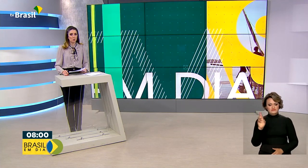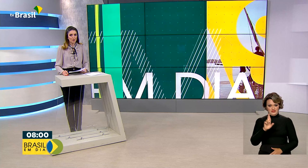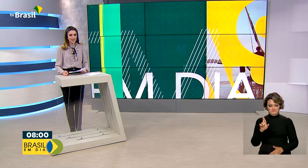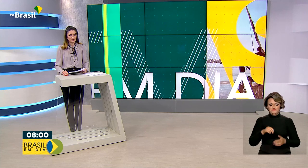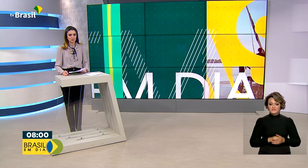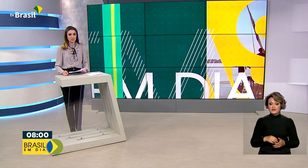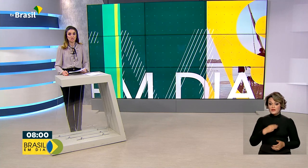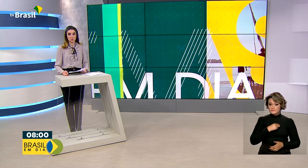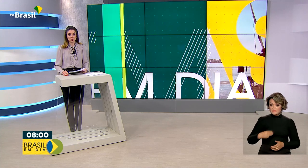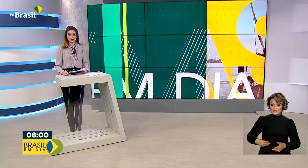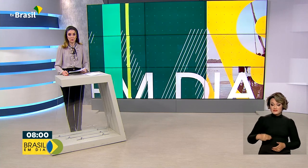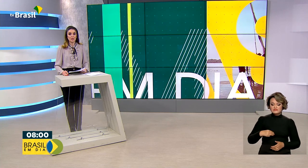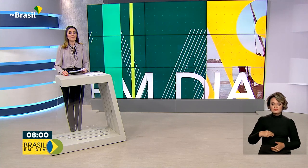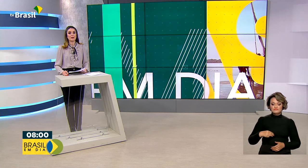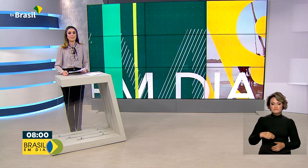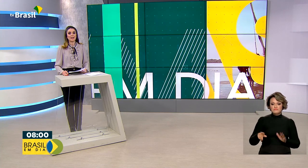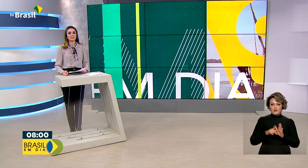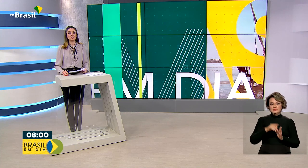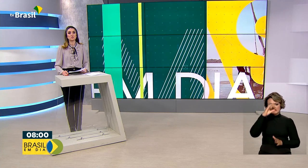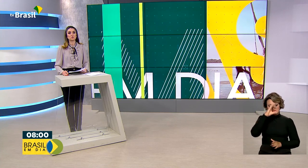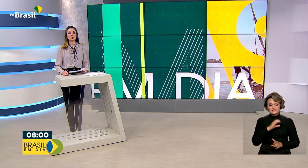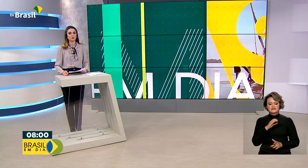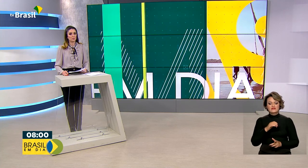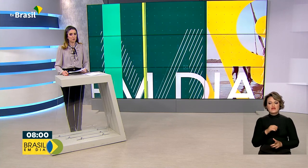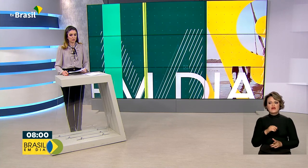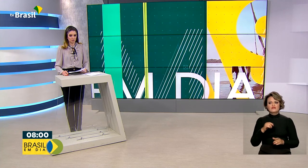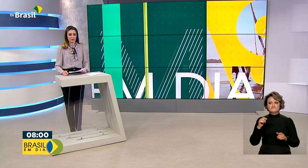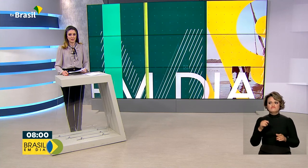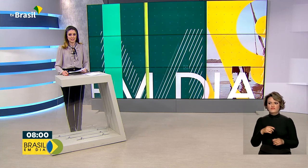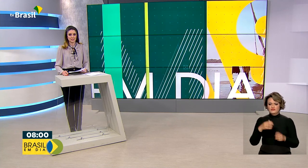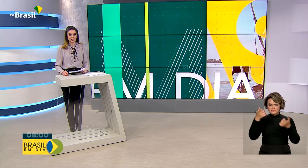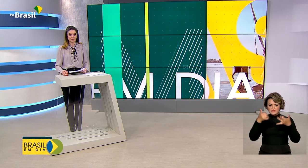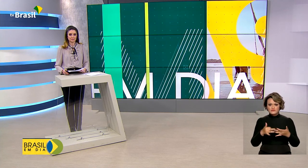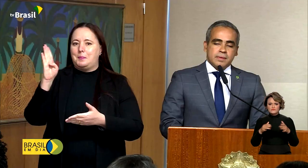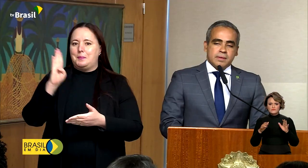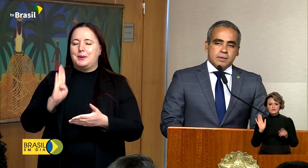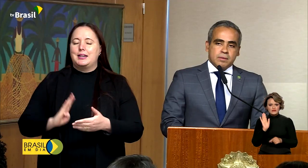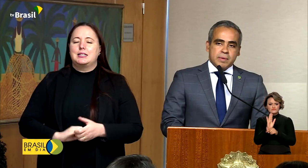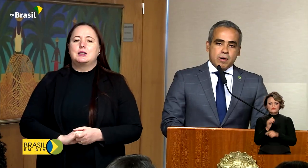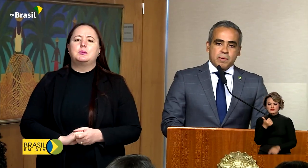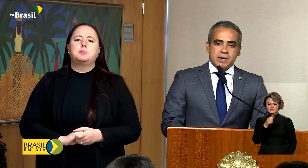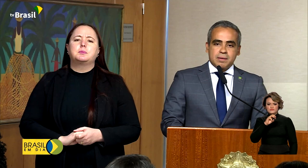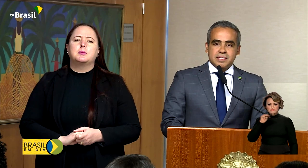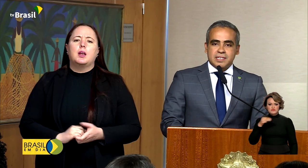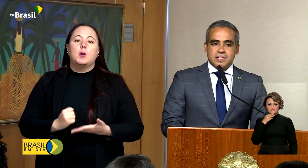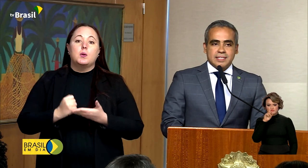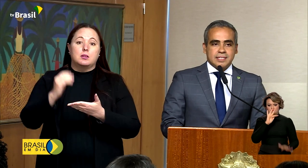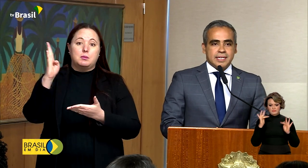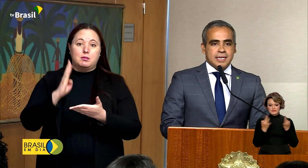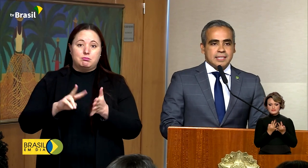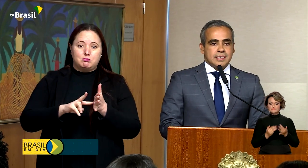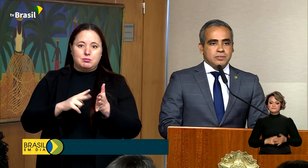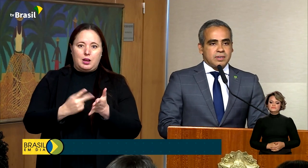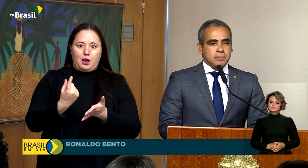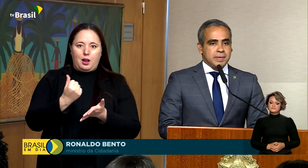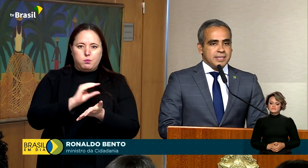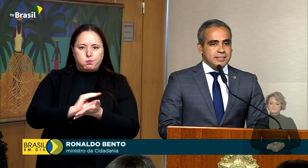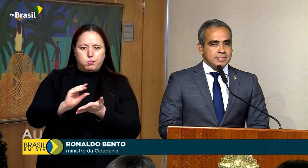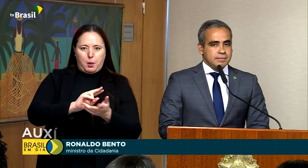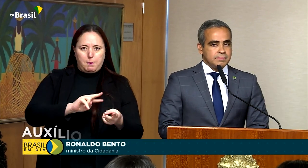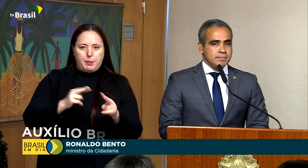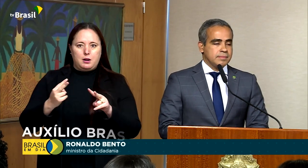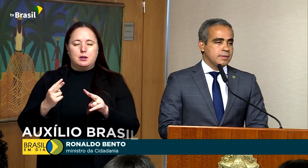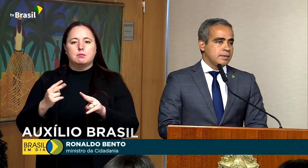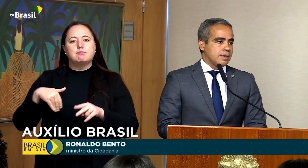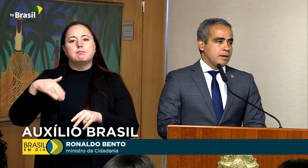destacou a garantia de inclusão para mais de 18 milhões de famílias. O maior programa de transferência de renda da história do